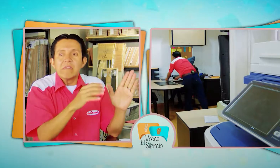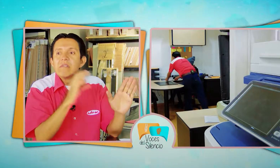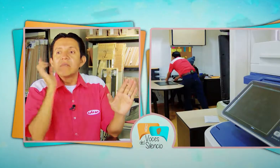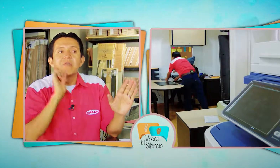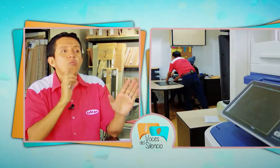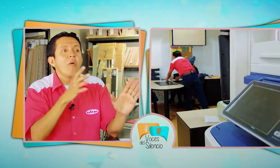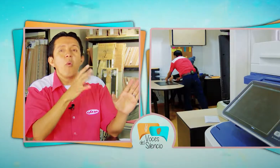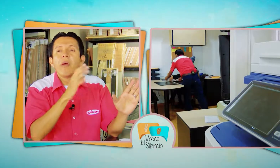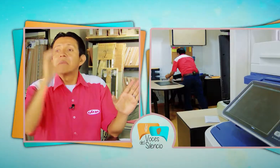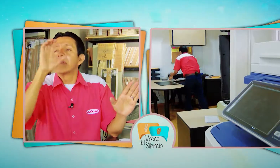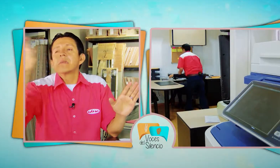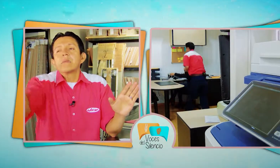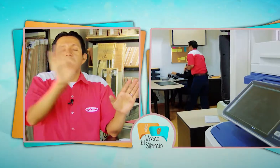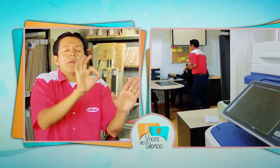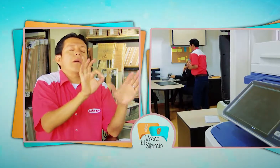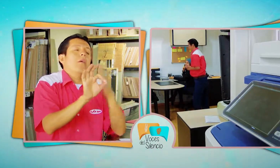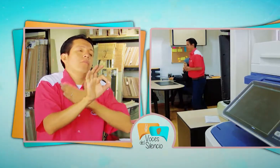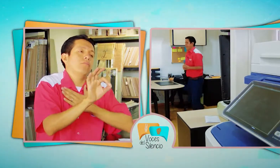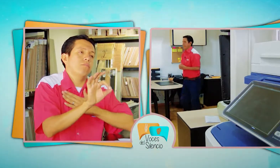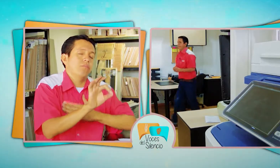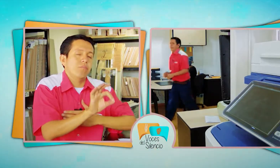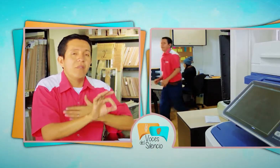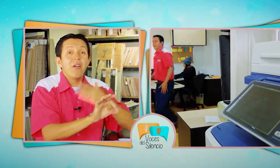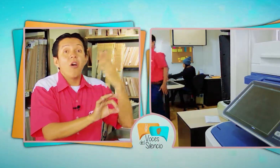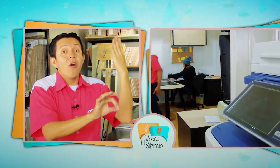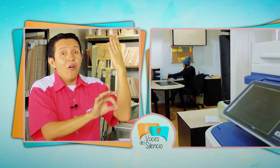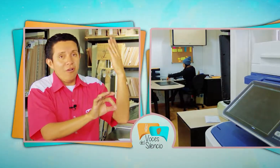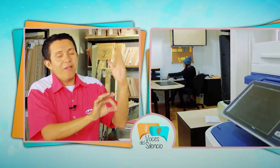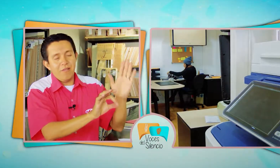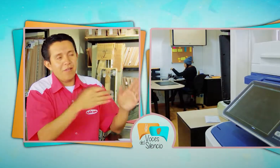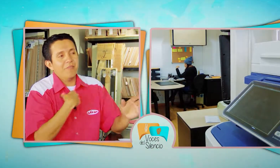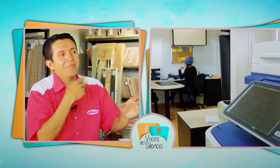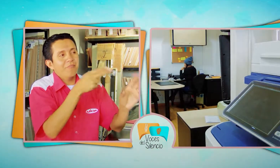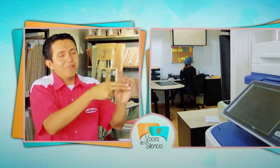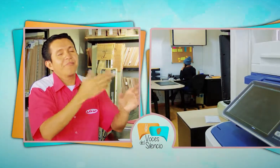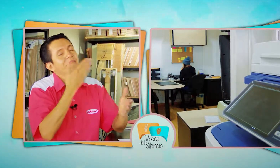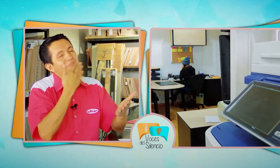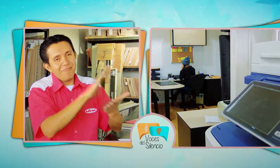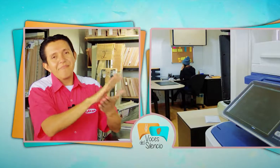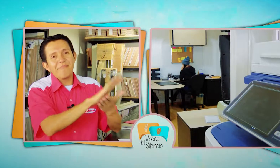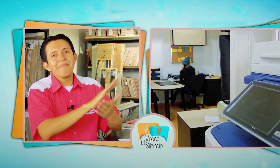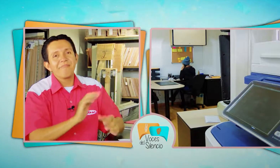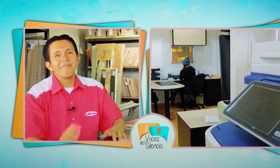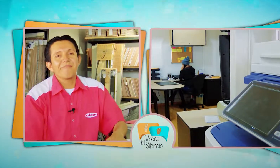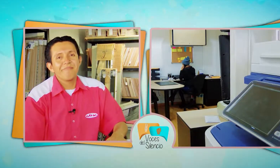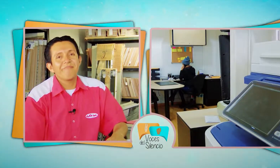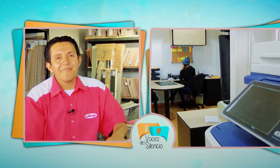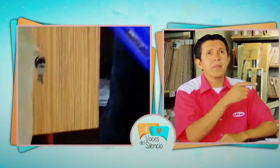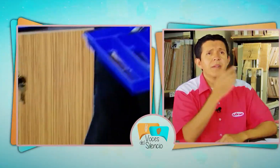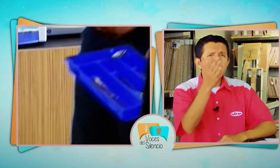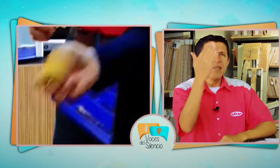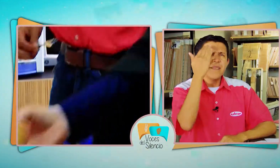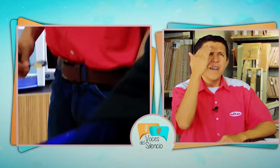Que por cada 100 empleados deben designar un 4% de plazas de trabajo para las personas con discapacidad.